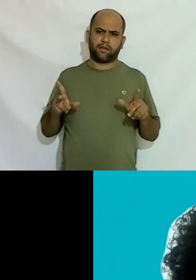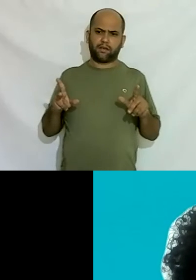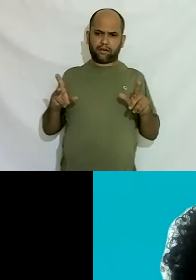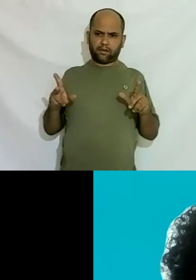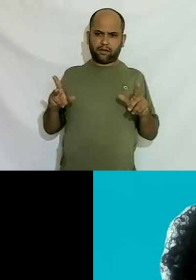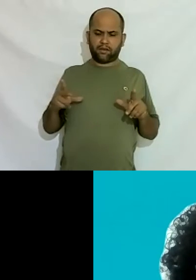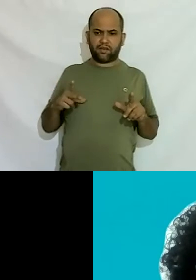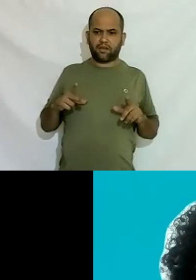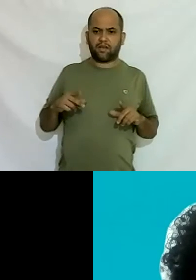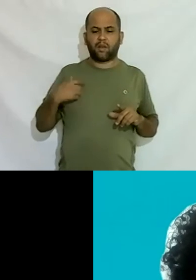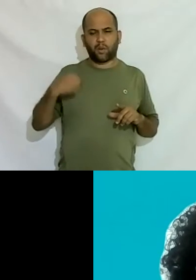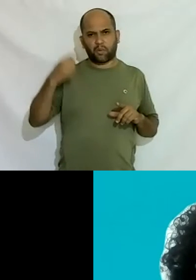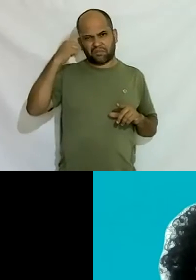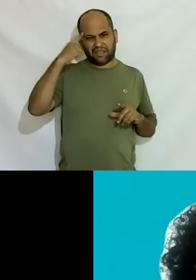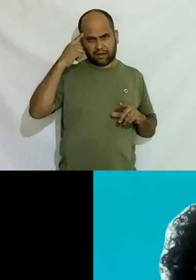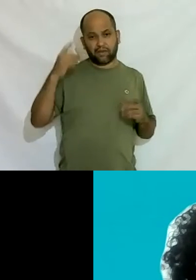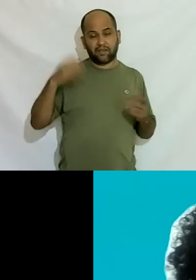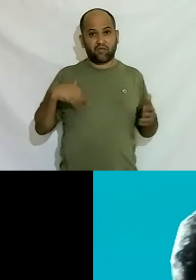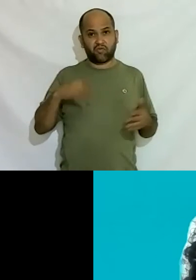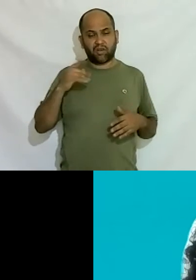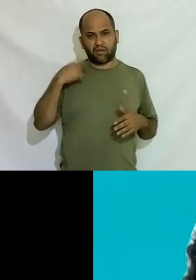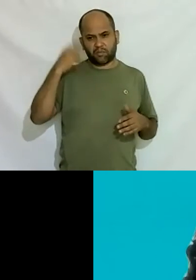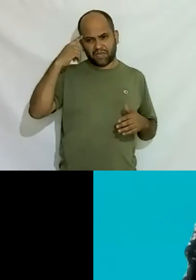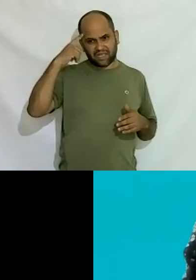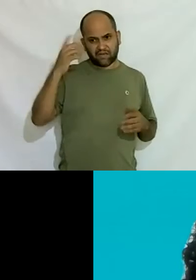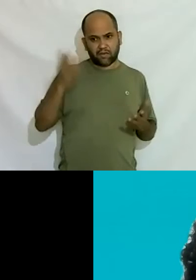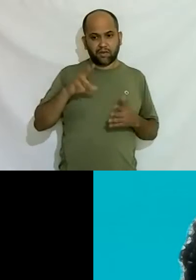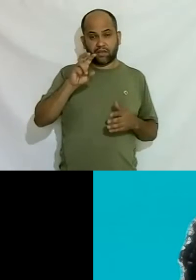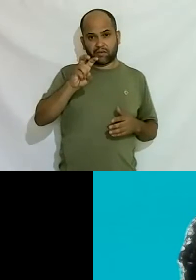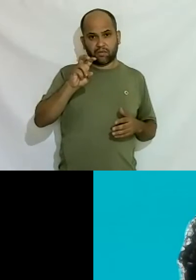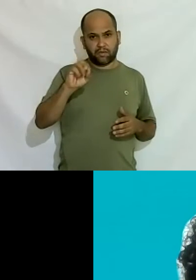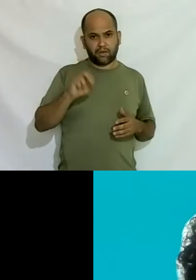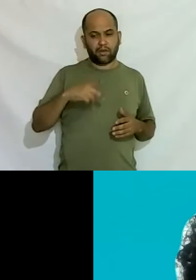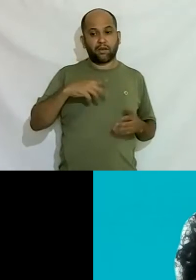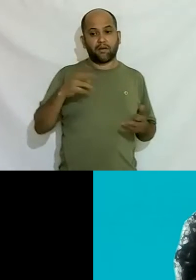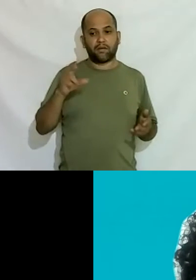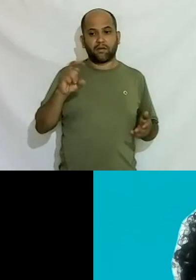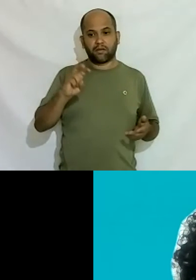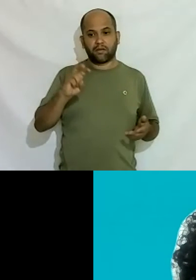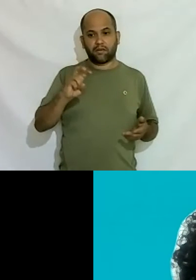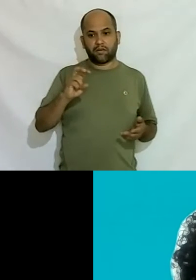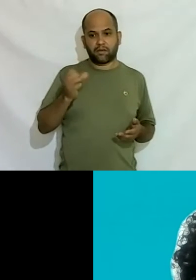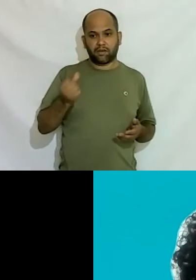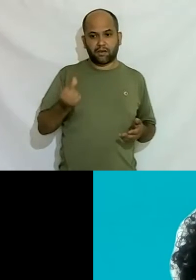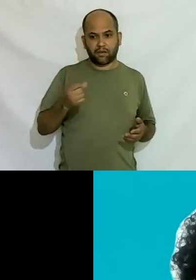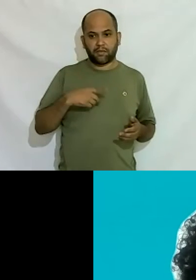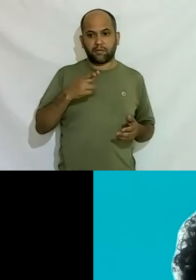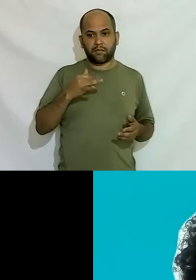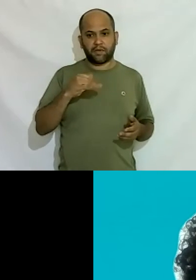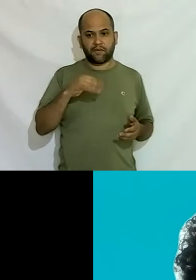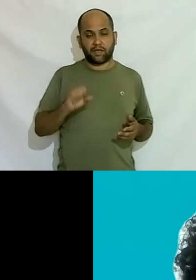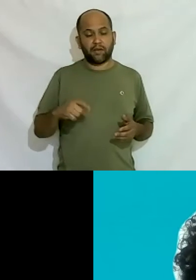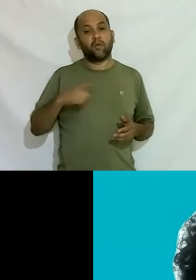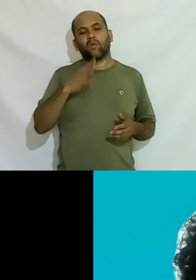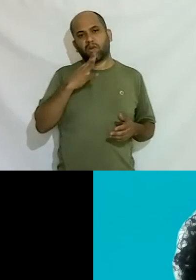um número eu diria que é 50 tá eu tô com 56 mas outros privilégios eu conheço trans mas